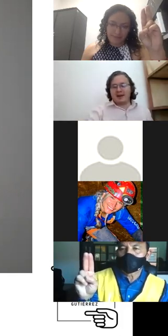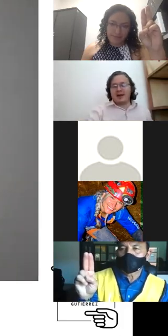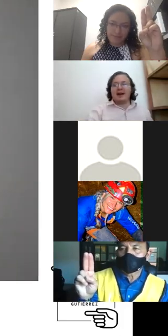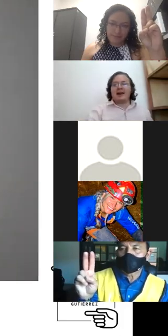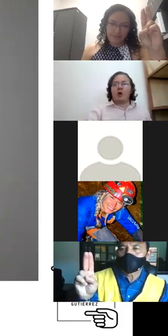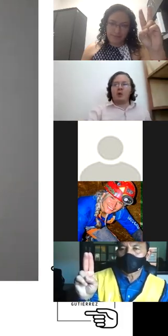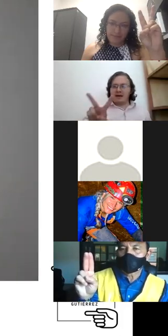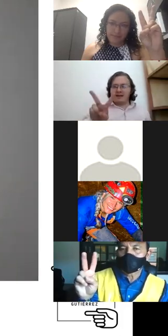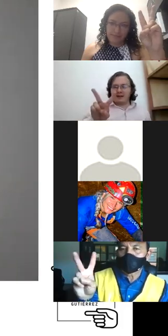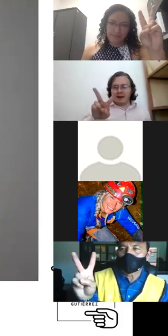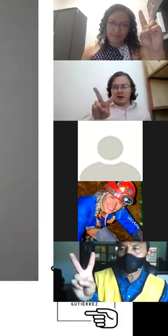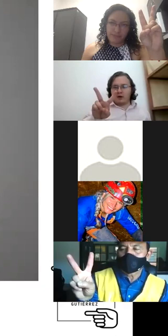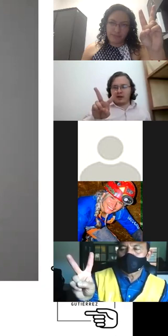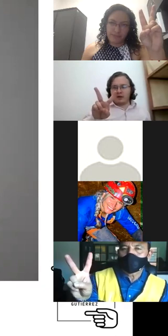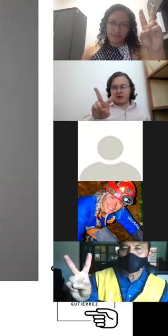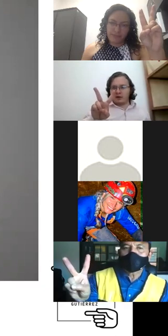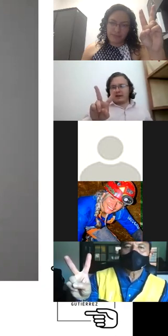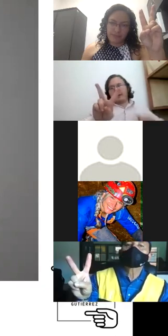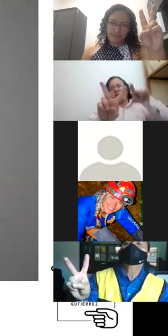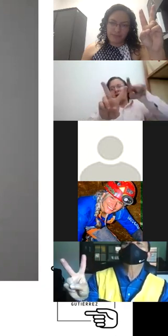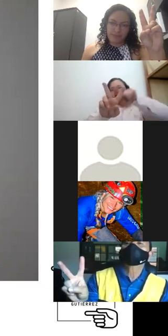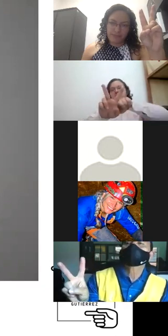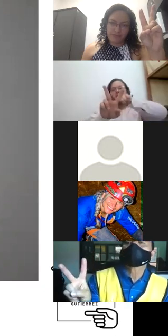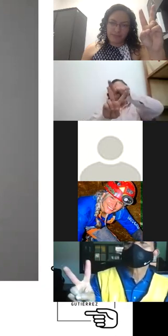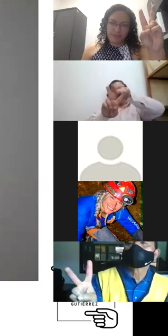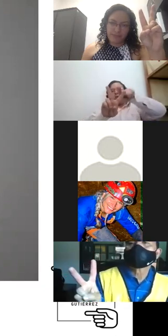la V va a ser separado de los deditos literalmente aquí se dibuja una V